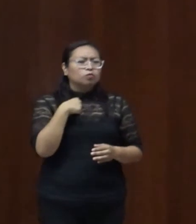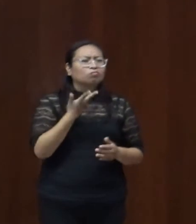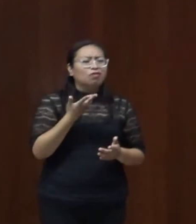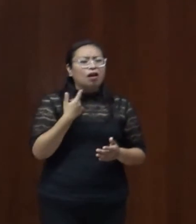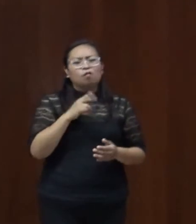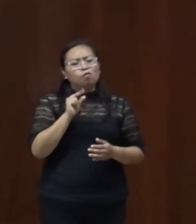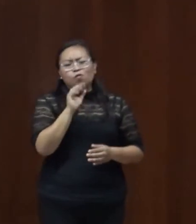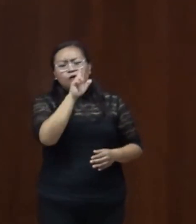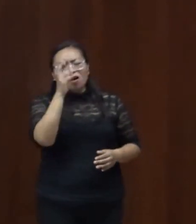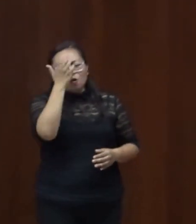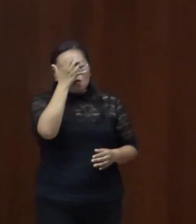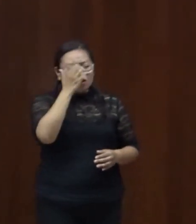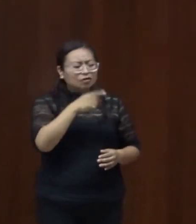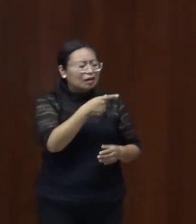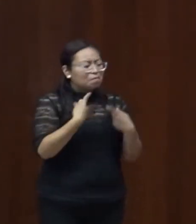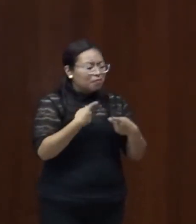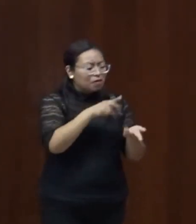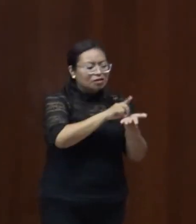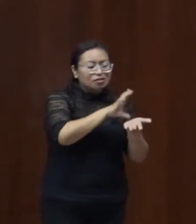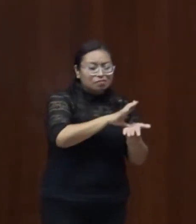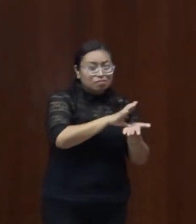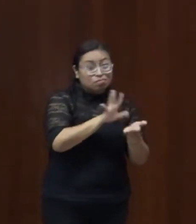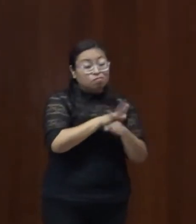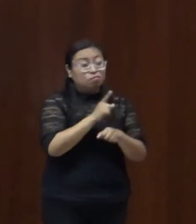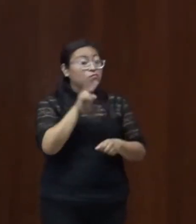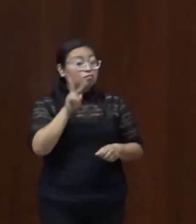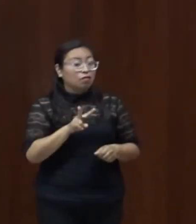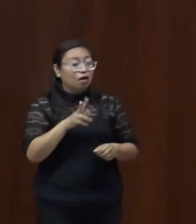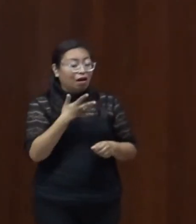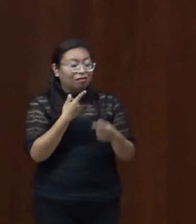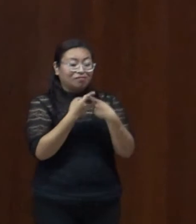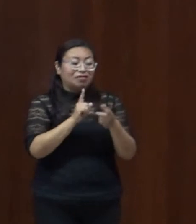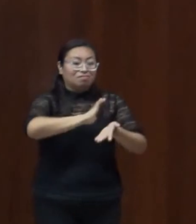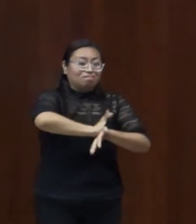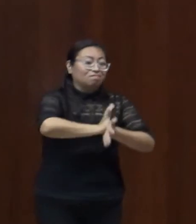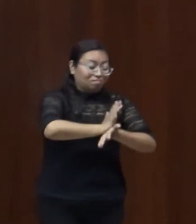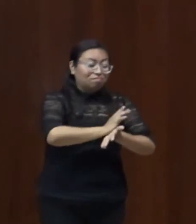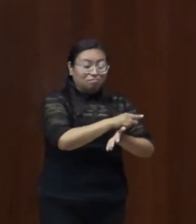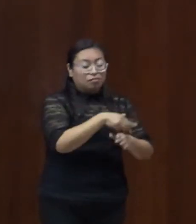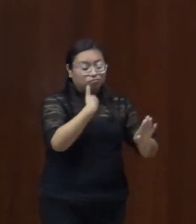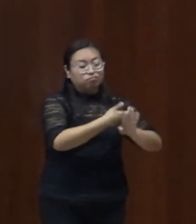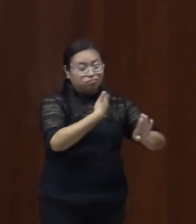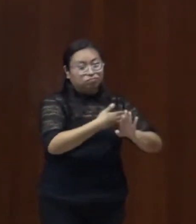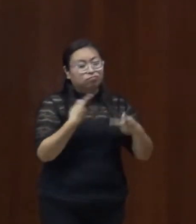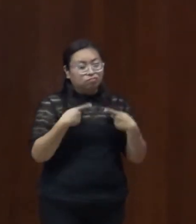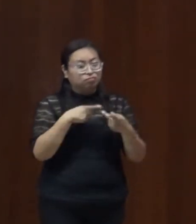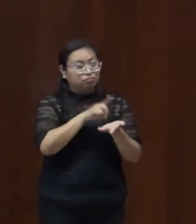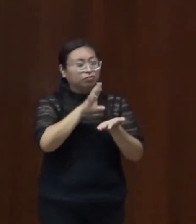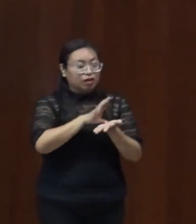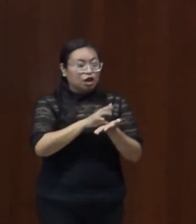las mujeres y las niñas con discapacidad están sujetas a múltiples formas de discriminación, por lo que es